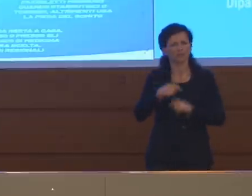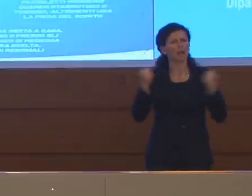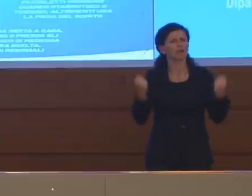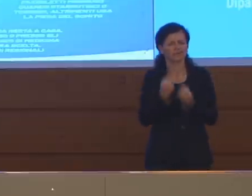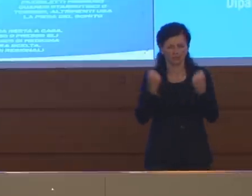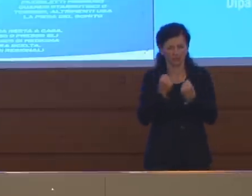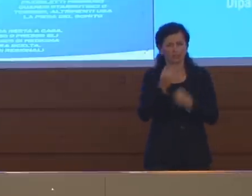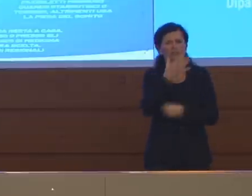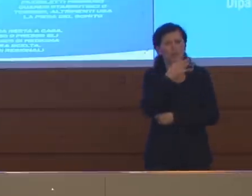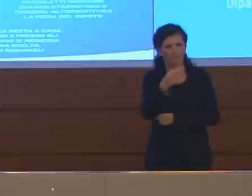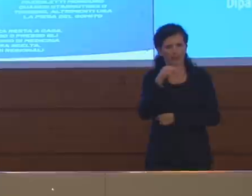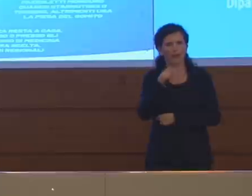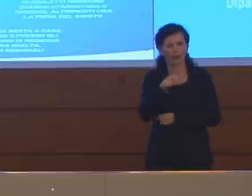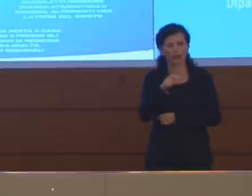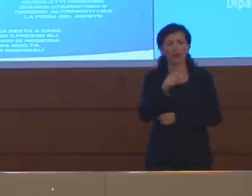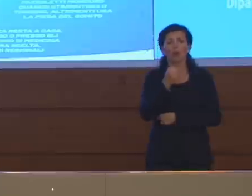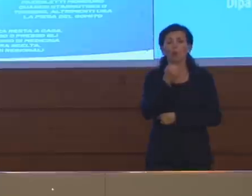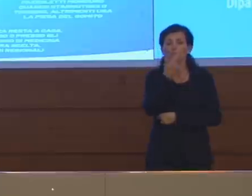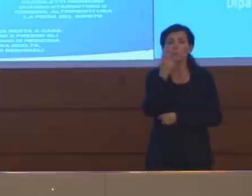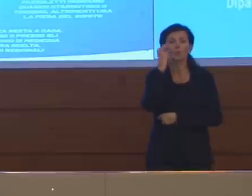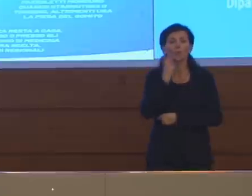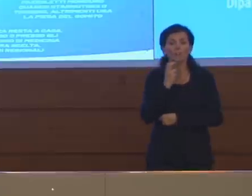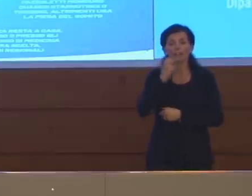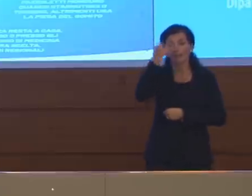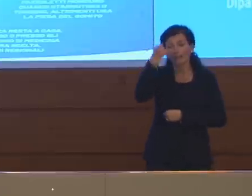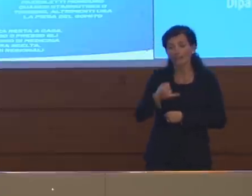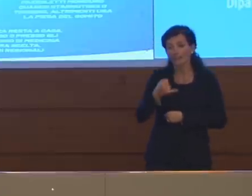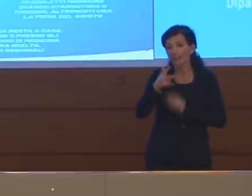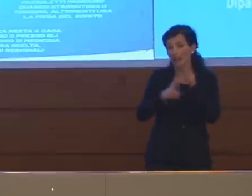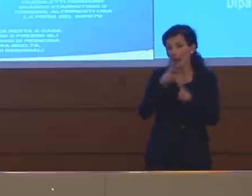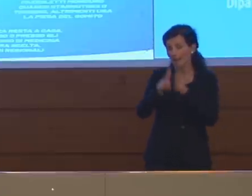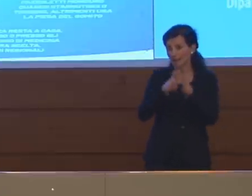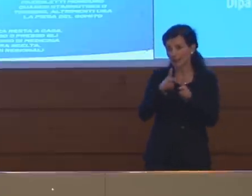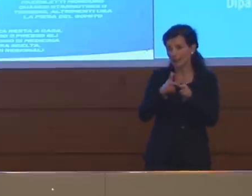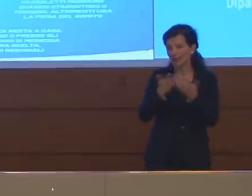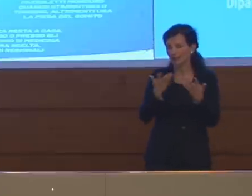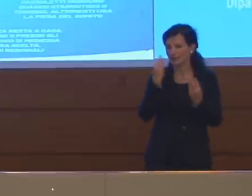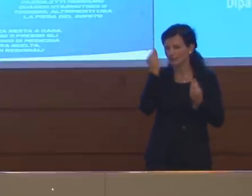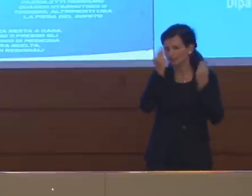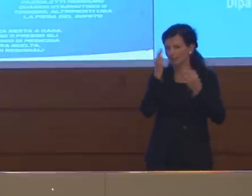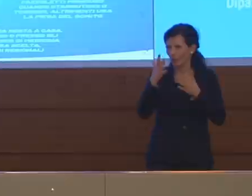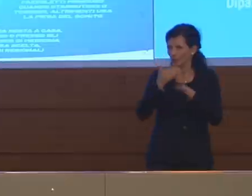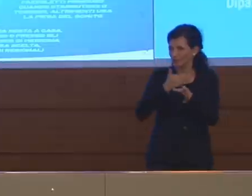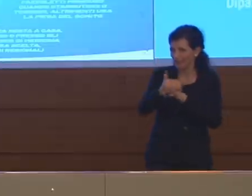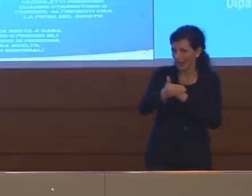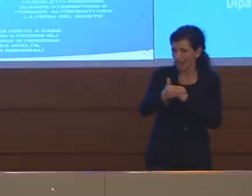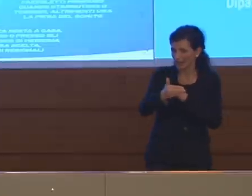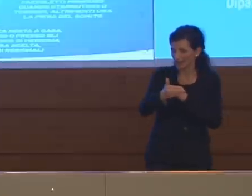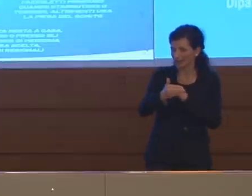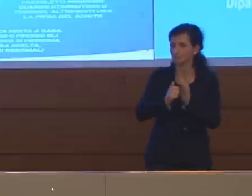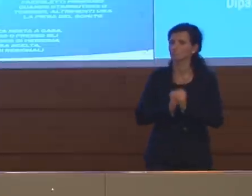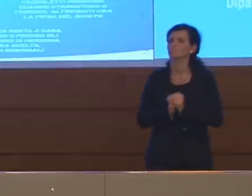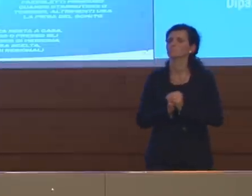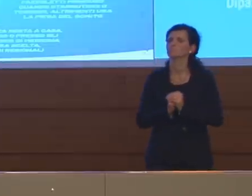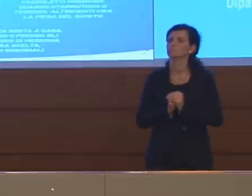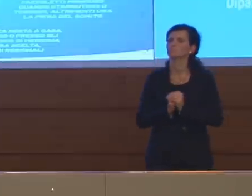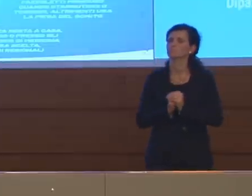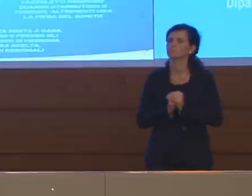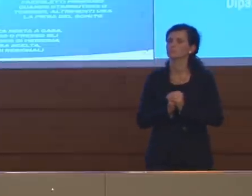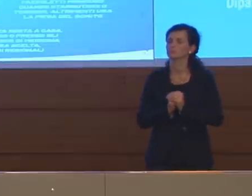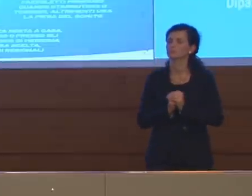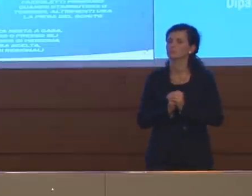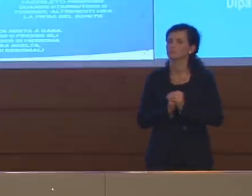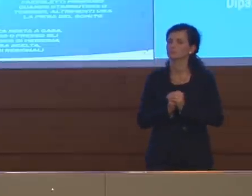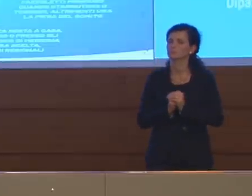iniziativa ma viene attivato a fine aprile e quindi si è consentito osservare forse un po' tardivamente. La premessa alla domanda è questa.